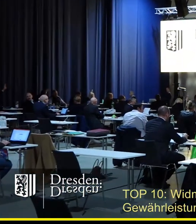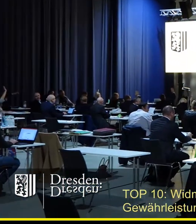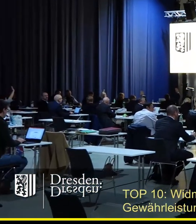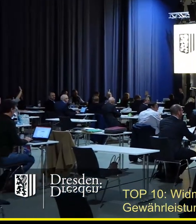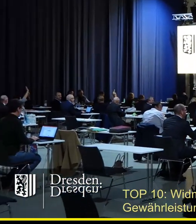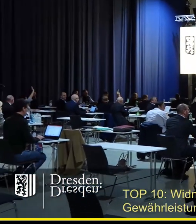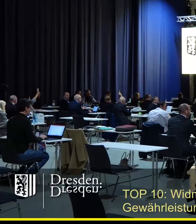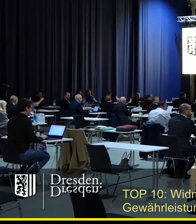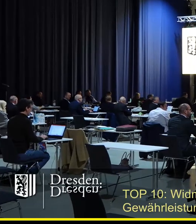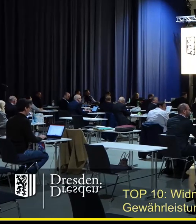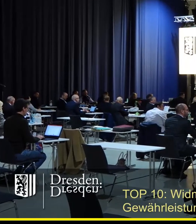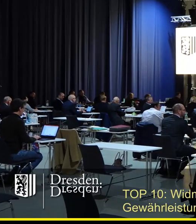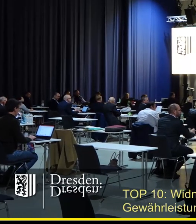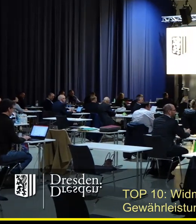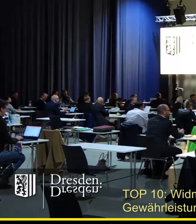Gegenstimmen?